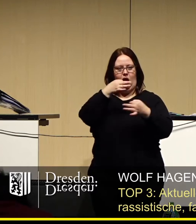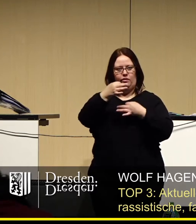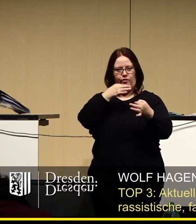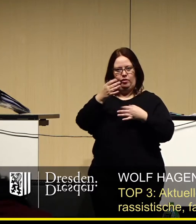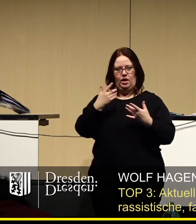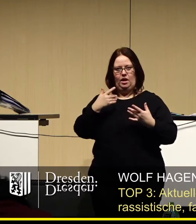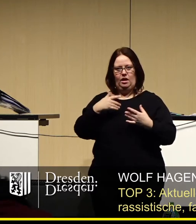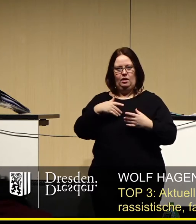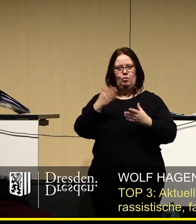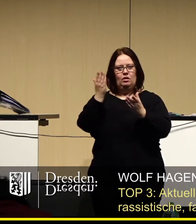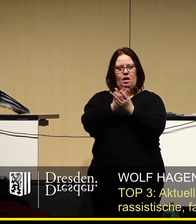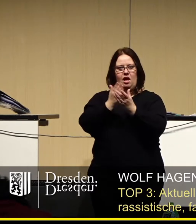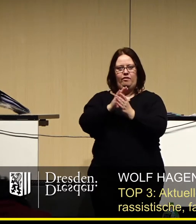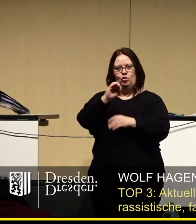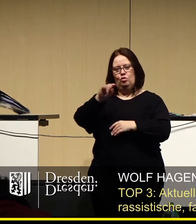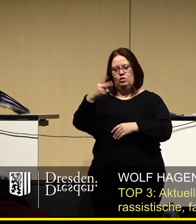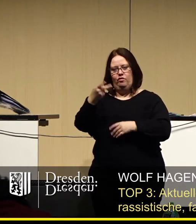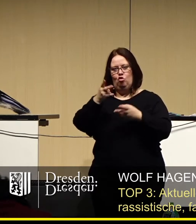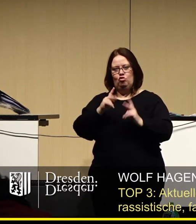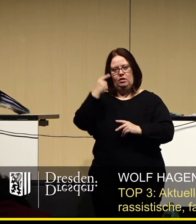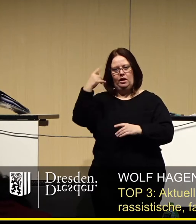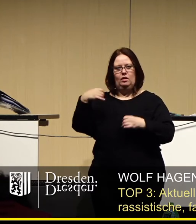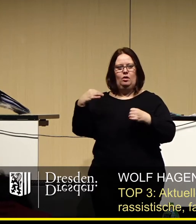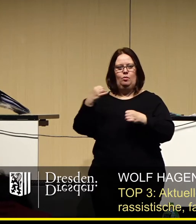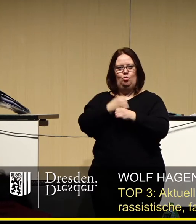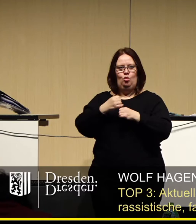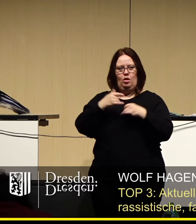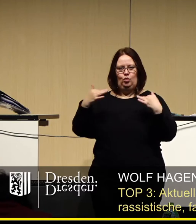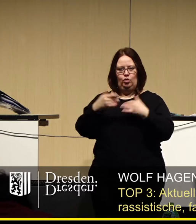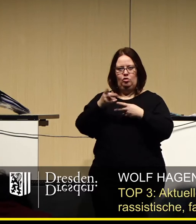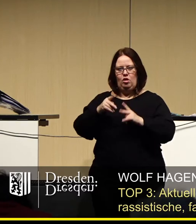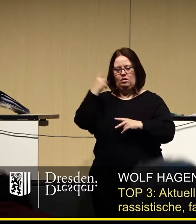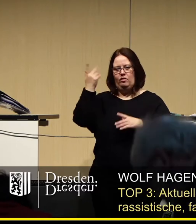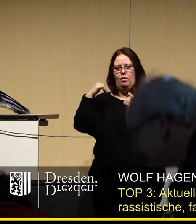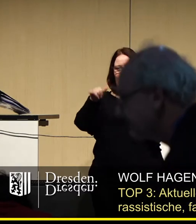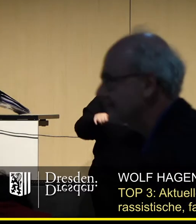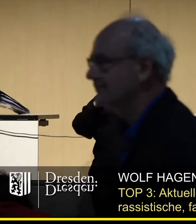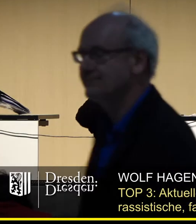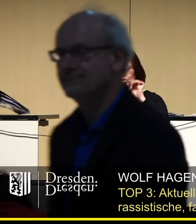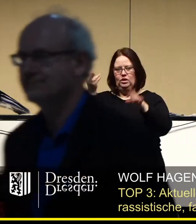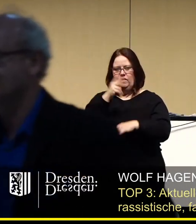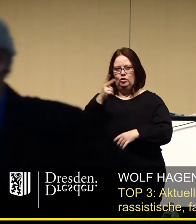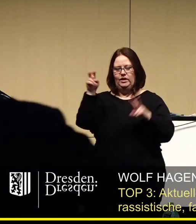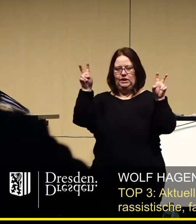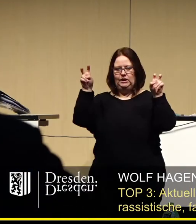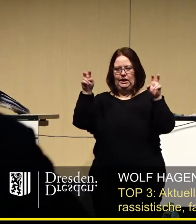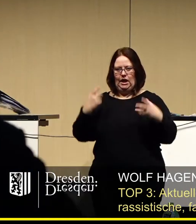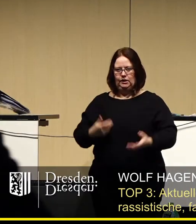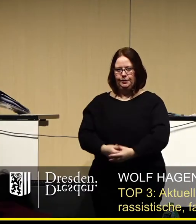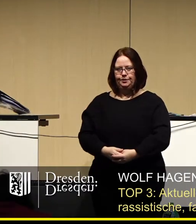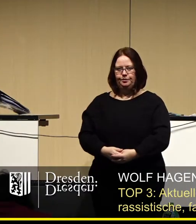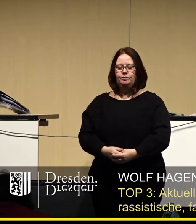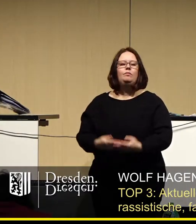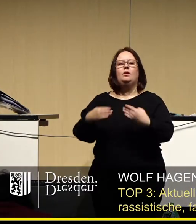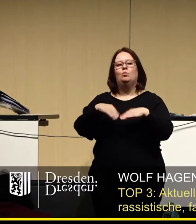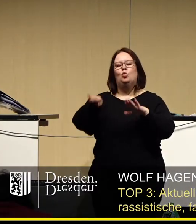F00520 von Stadträtin Mühle, Grüne, aus dem Stadtrat vom 16. Juli 2020 zitieren. Im